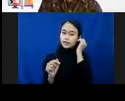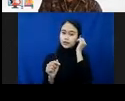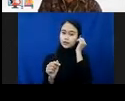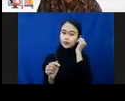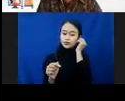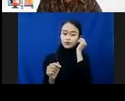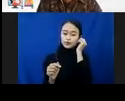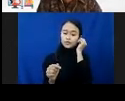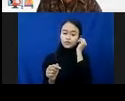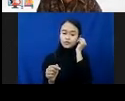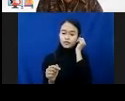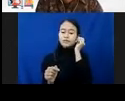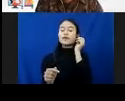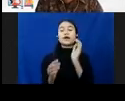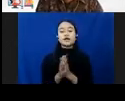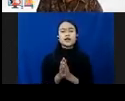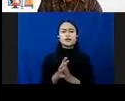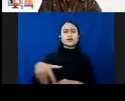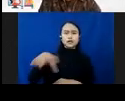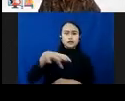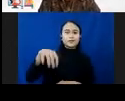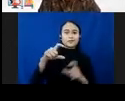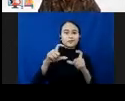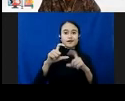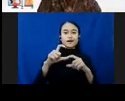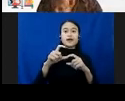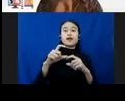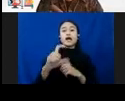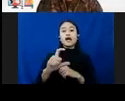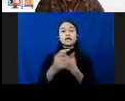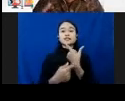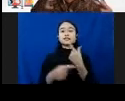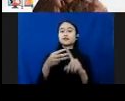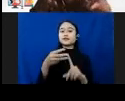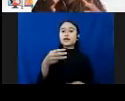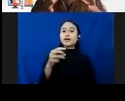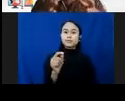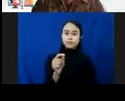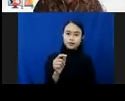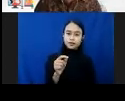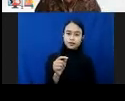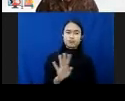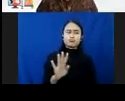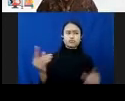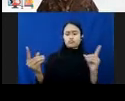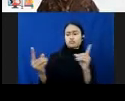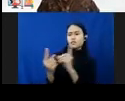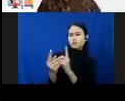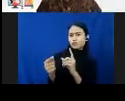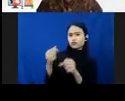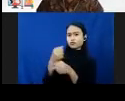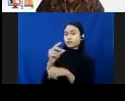dewasa. Juga di ruang cyber. Bukan bertemu lalu digrooming. Itu bukan